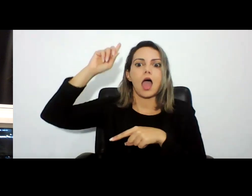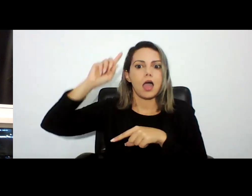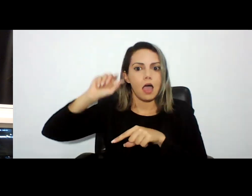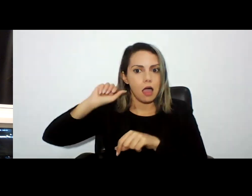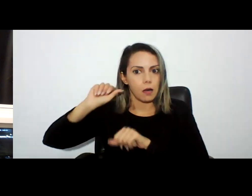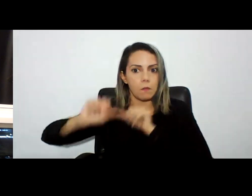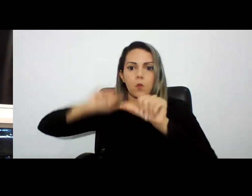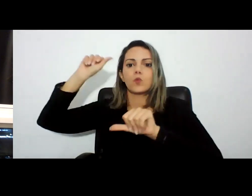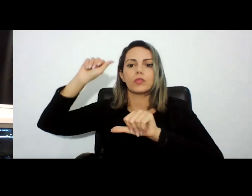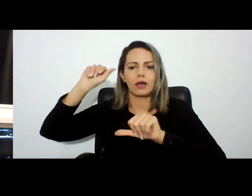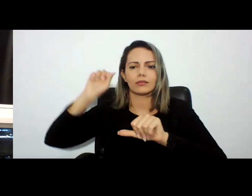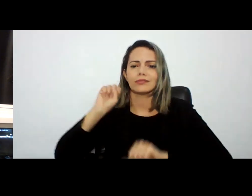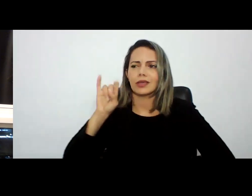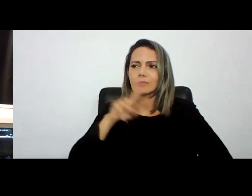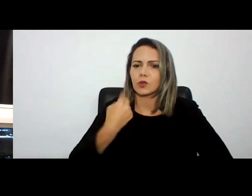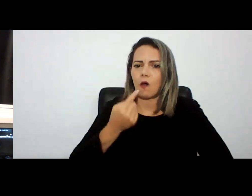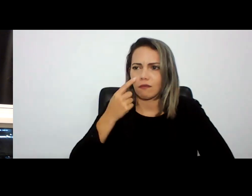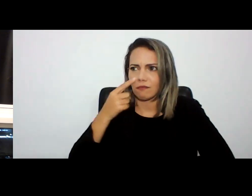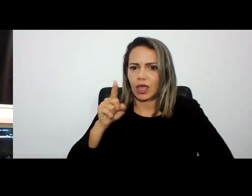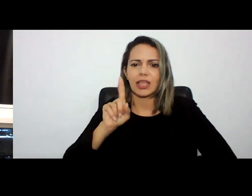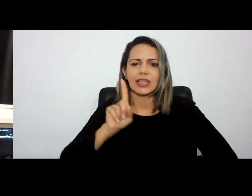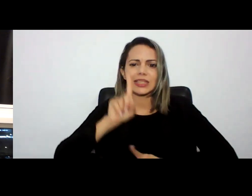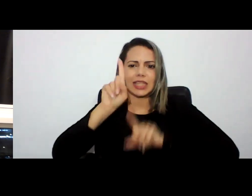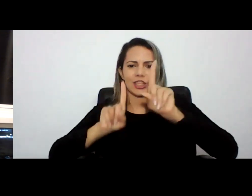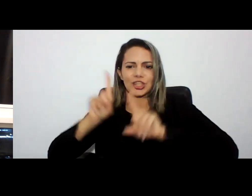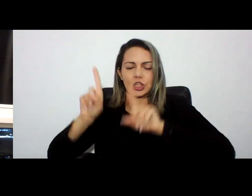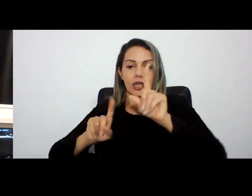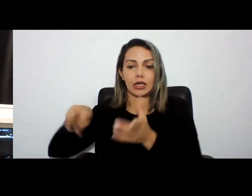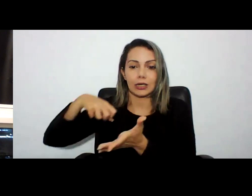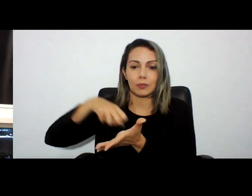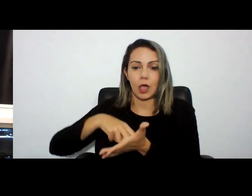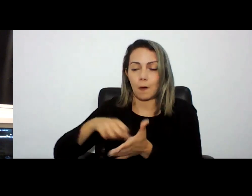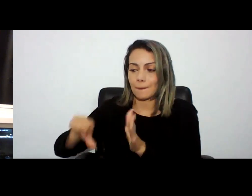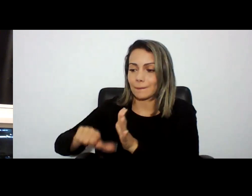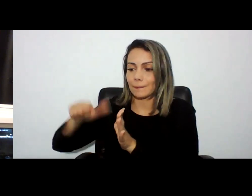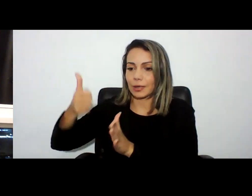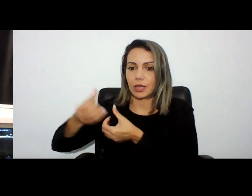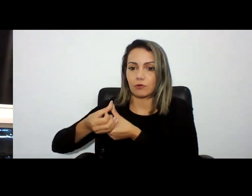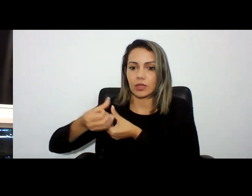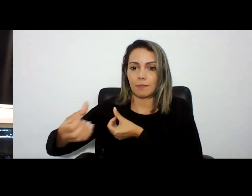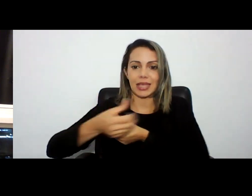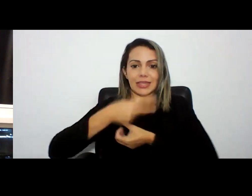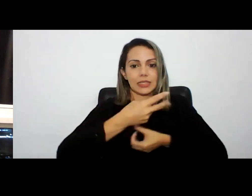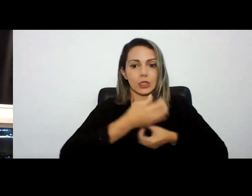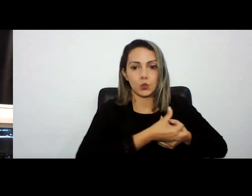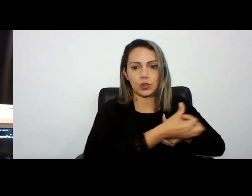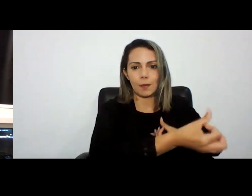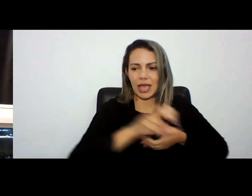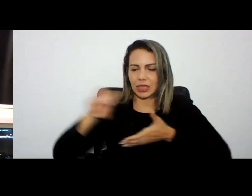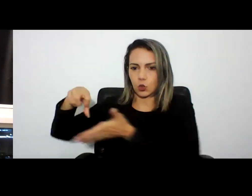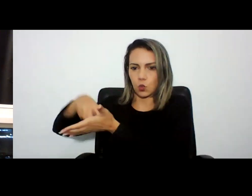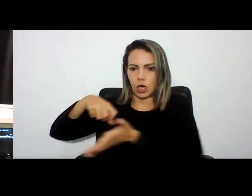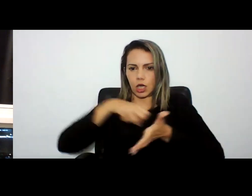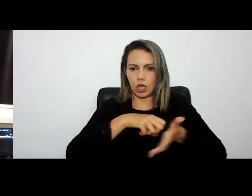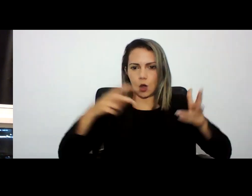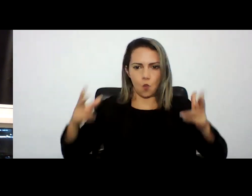que o tipo de crime que ocorre no primeiro semestre não é o mesmo tipo de crime que predomina no segundo semestre é diferente